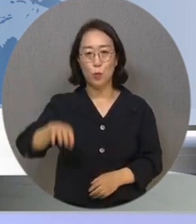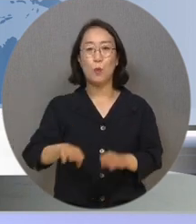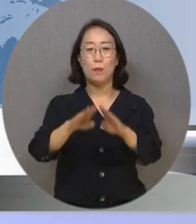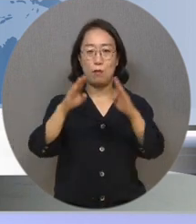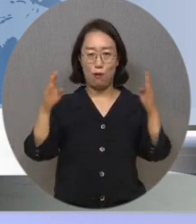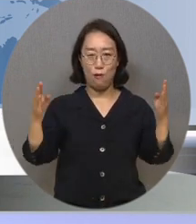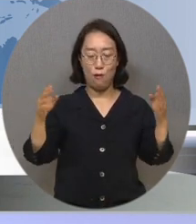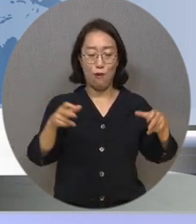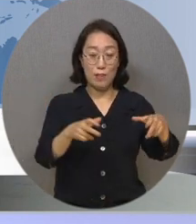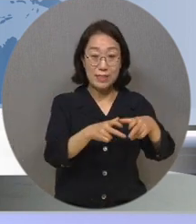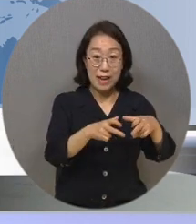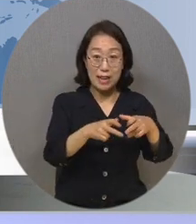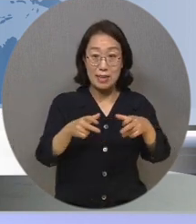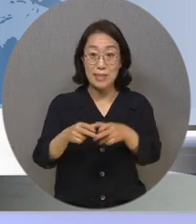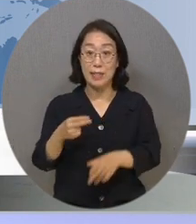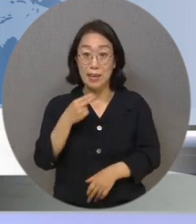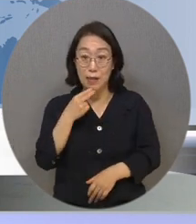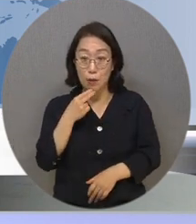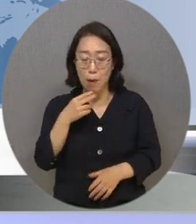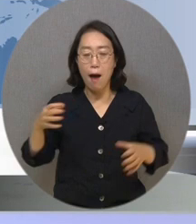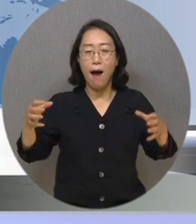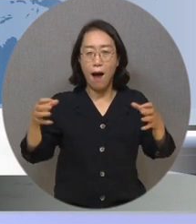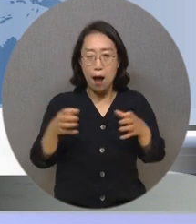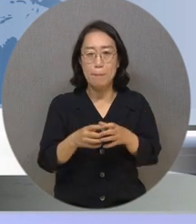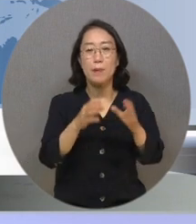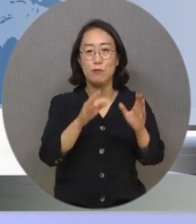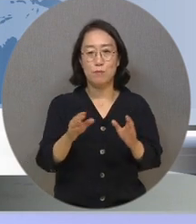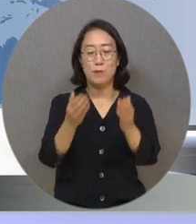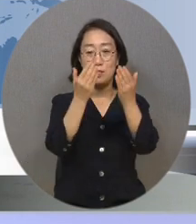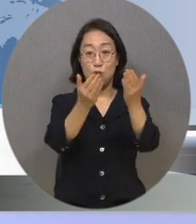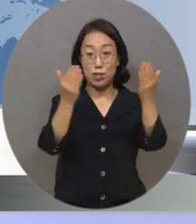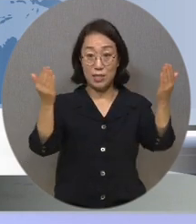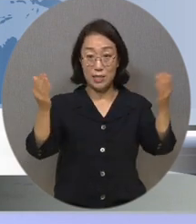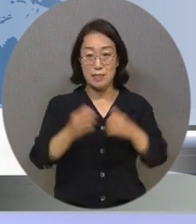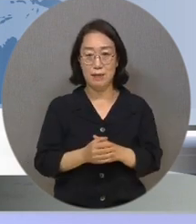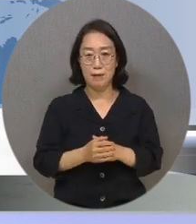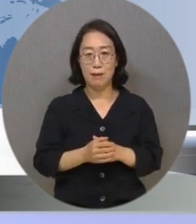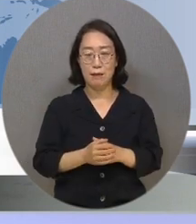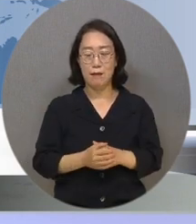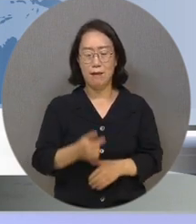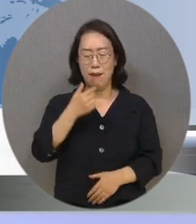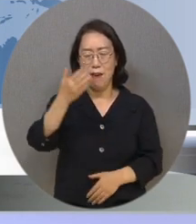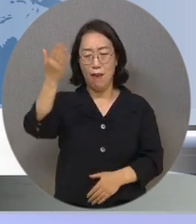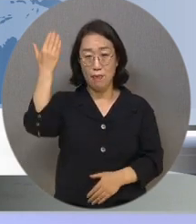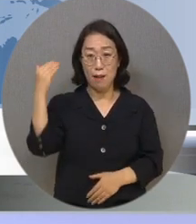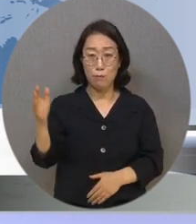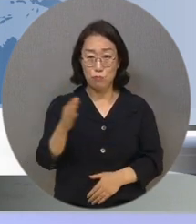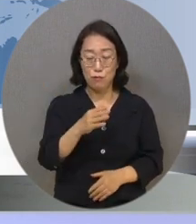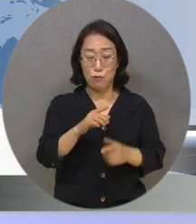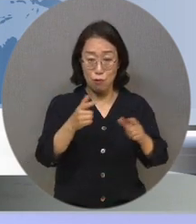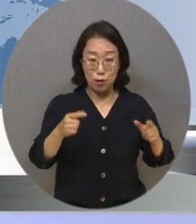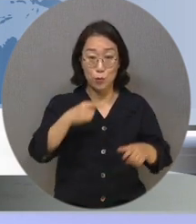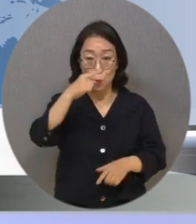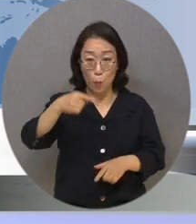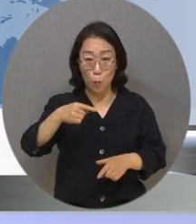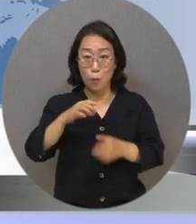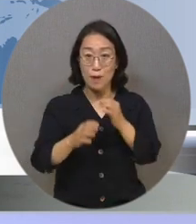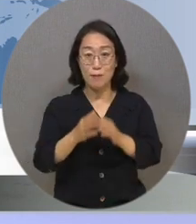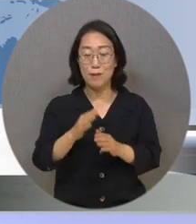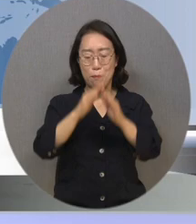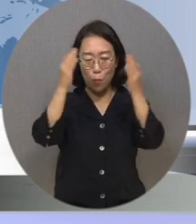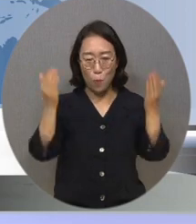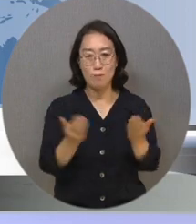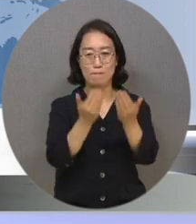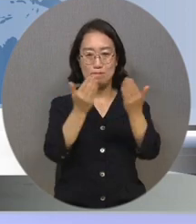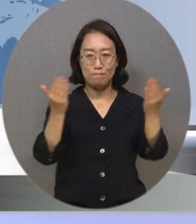장애 비장애 예술인들이 함께한 이번 전시에서는 동서구금을 아우르는 다양한 작품을 만날 수 있는데요. 이종영